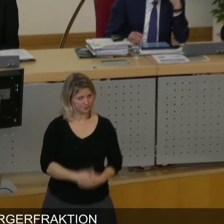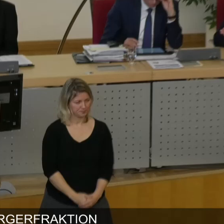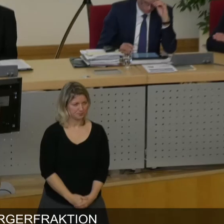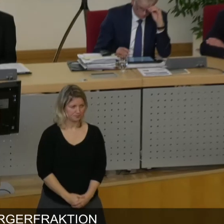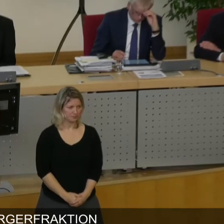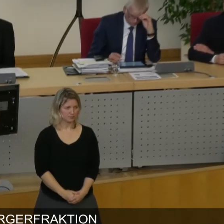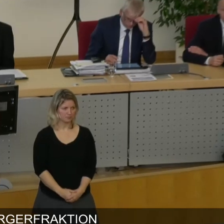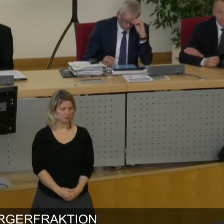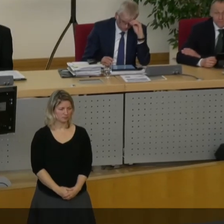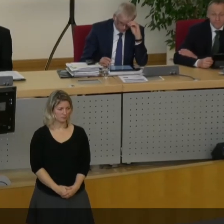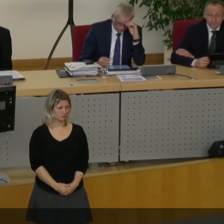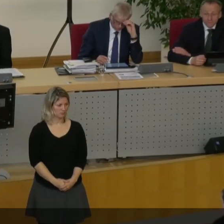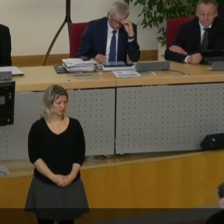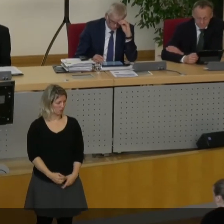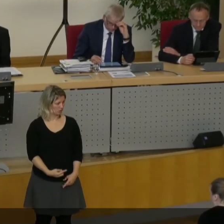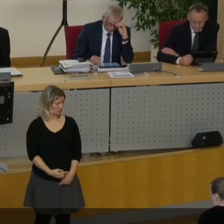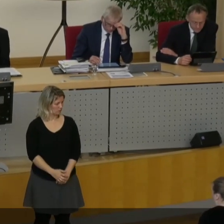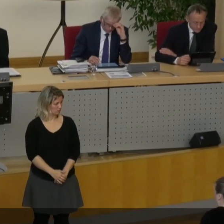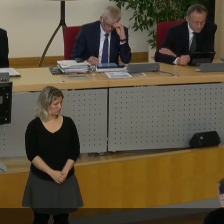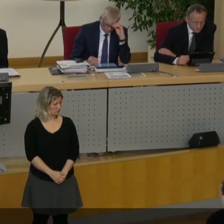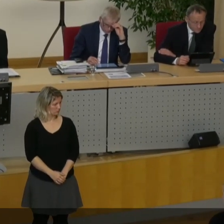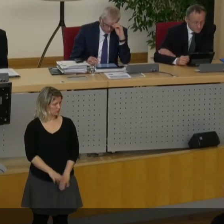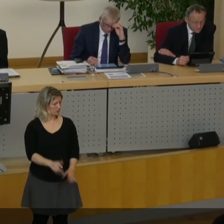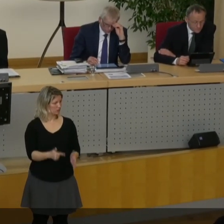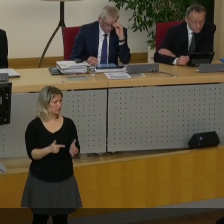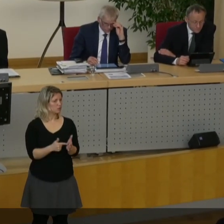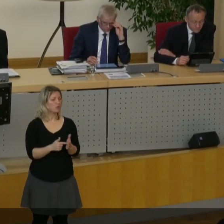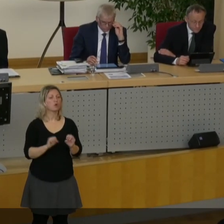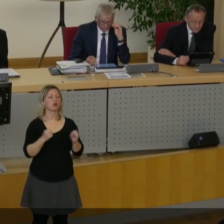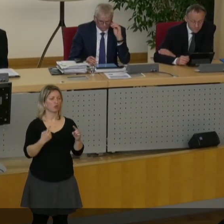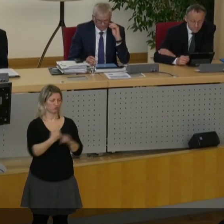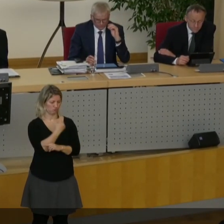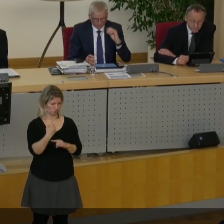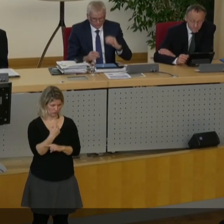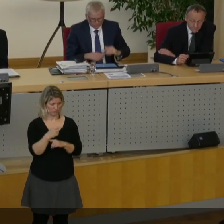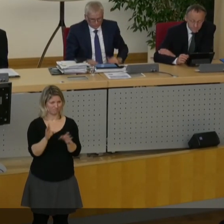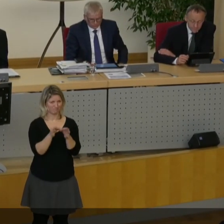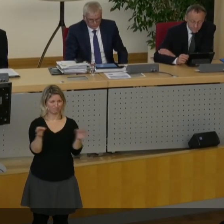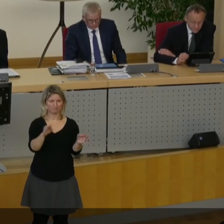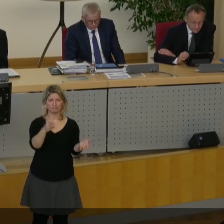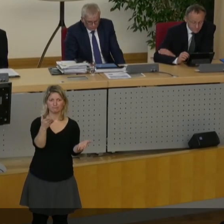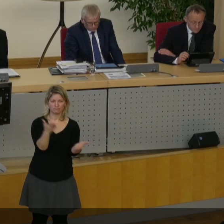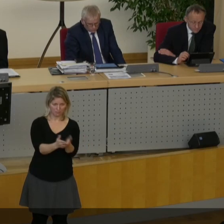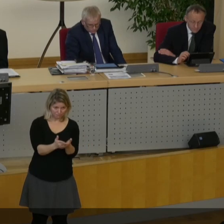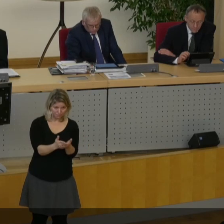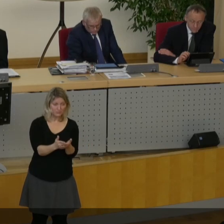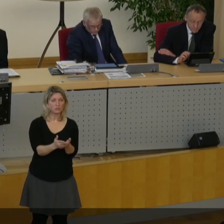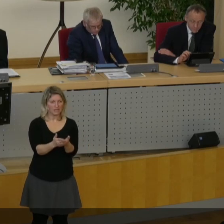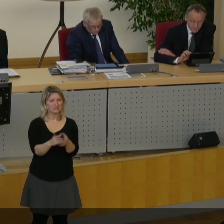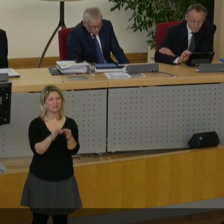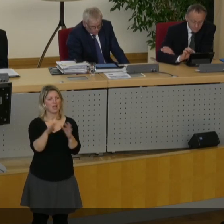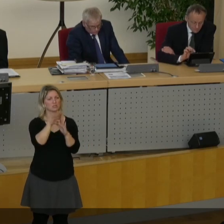So, damit wäre die zweite Aktuelle Stunde des heutigen Tages beendet. Und damit der